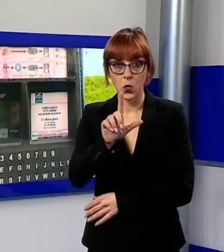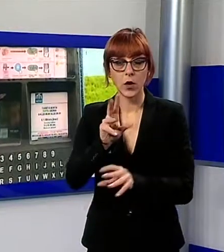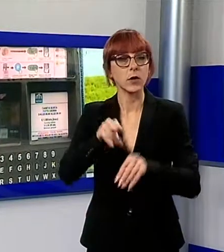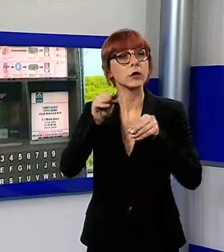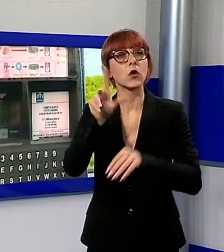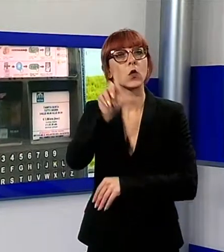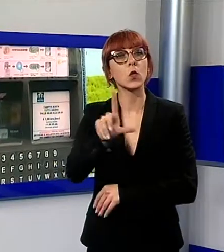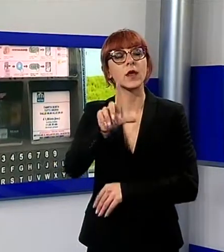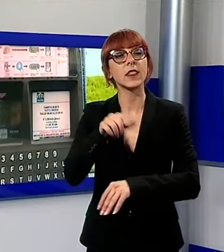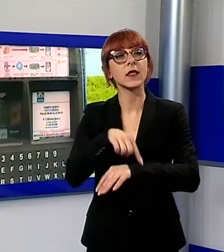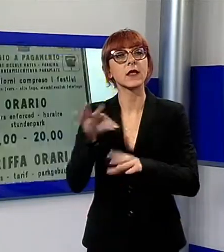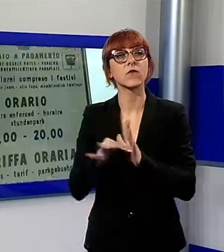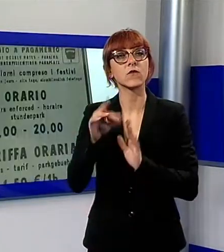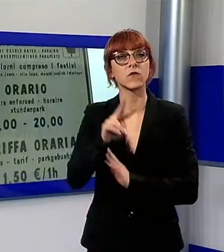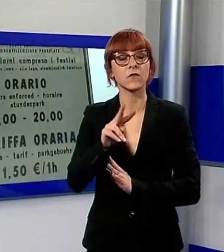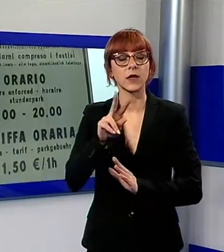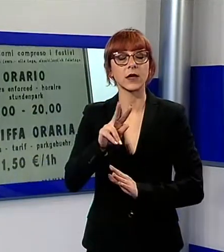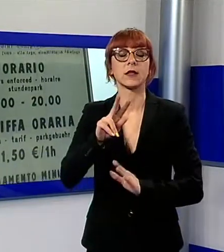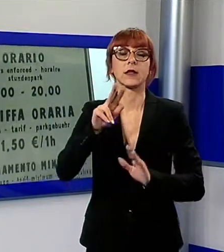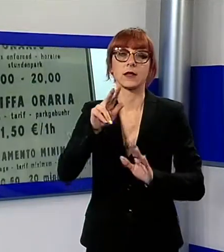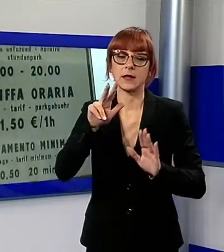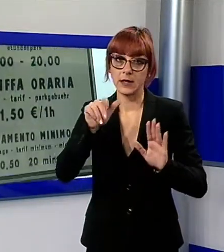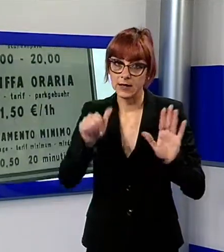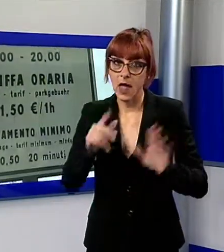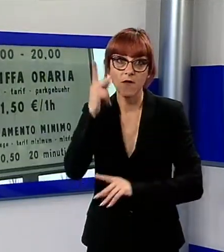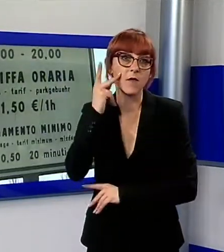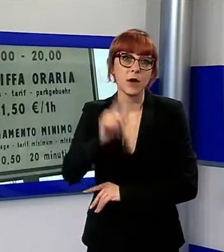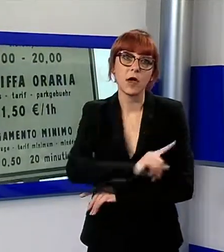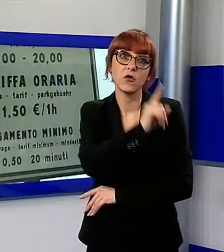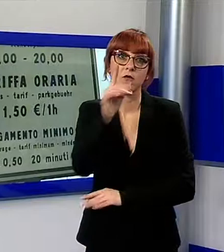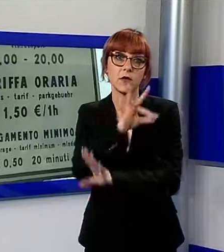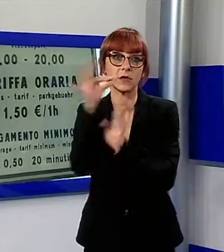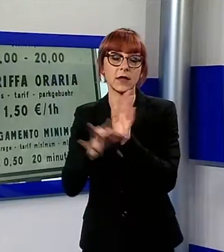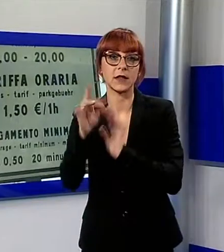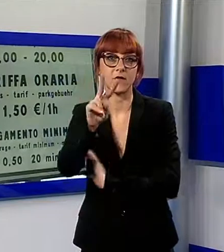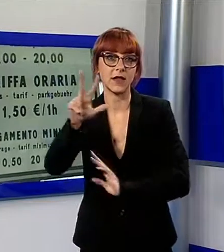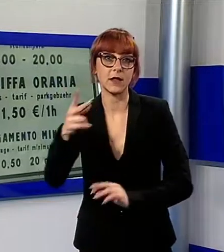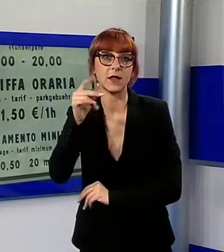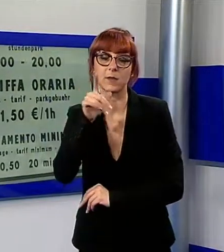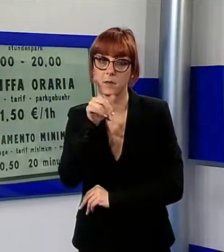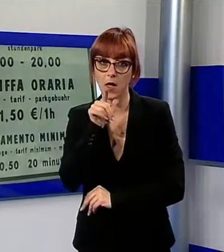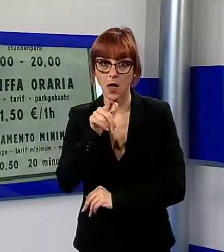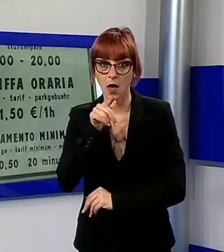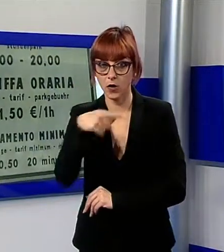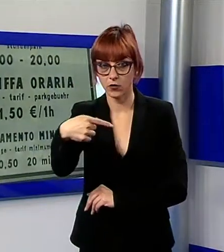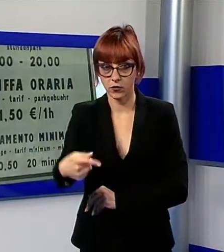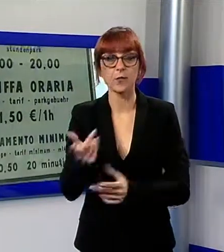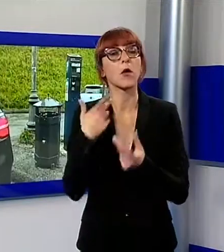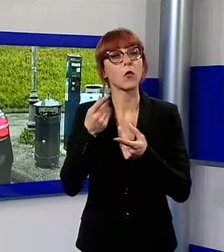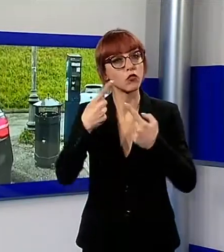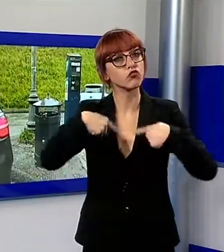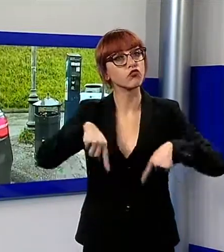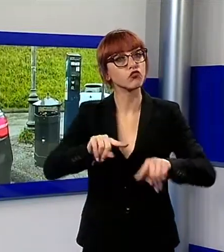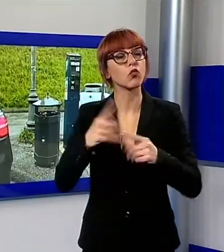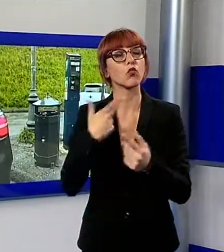febbraio, fino al 23 marzo. Il provvedimento già annunciato dal Comune è stato ufficialmente adottato dalla Giunta Municipale.